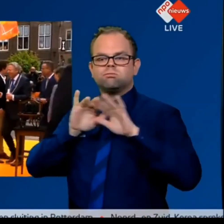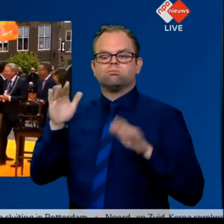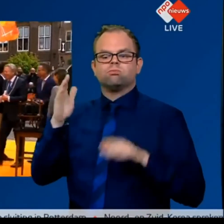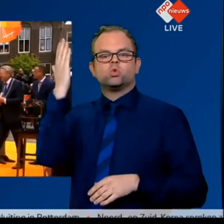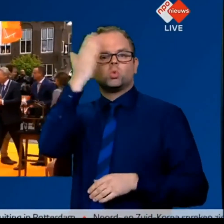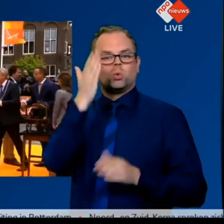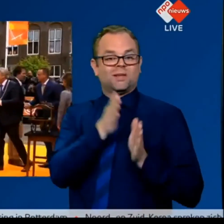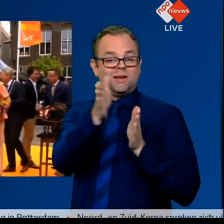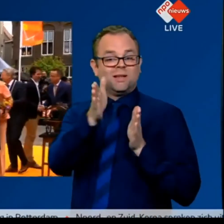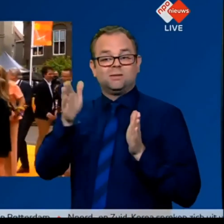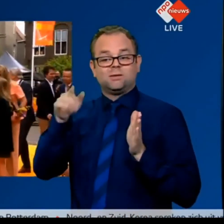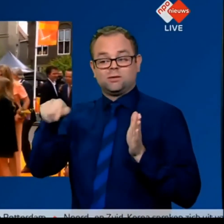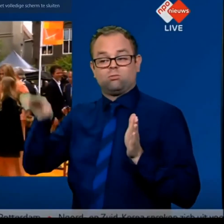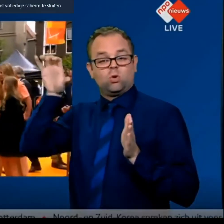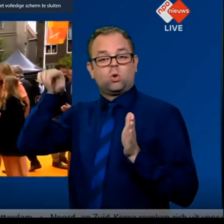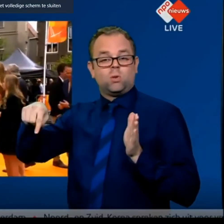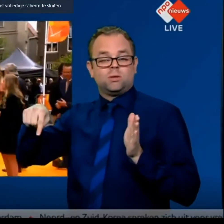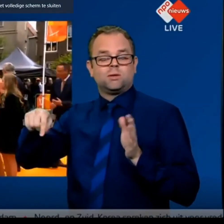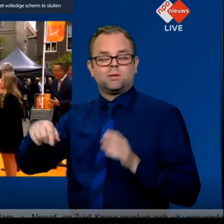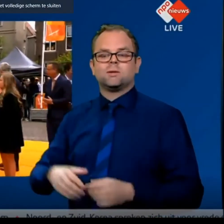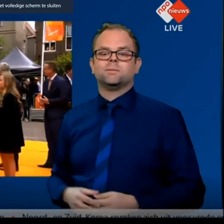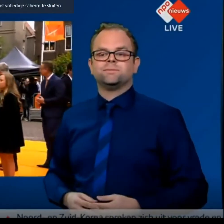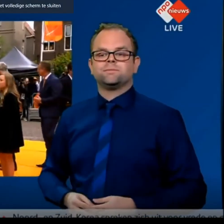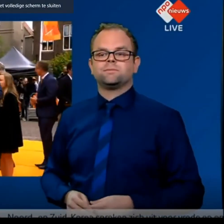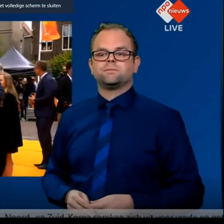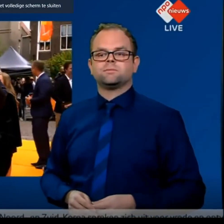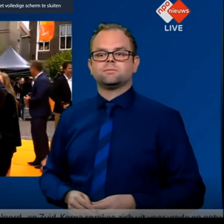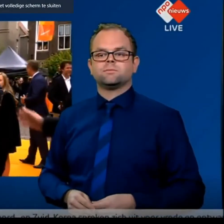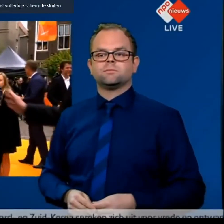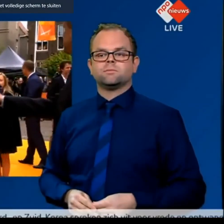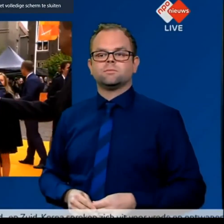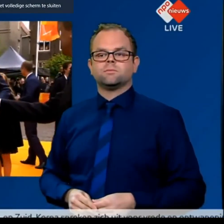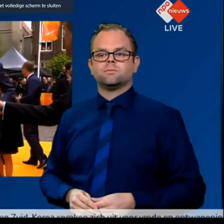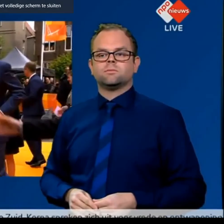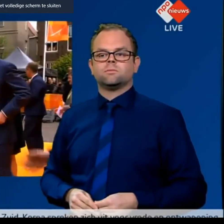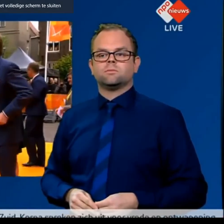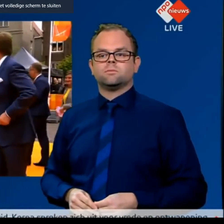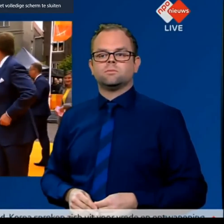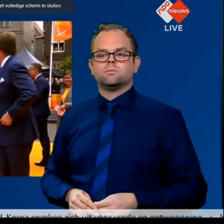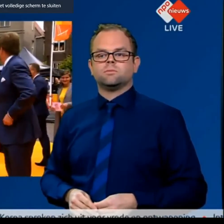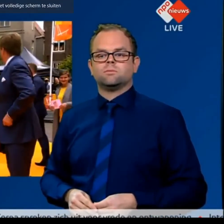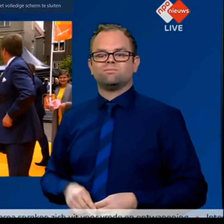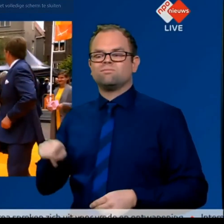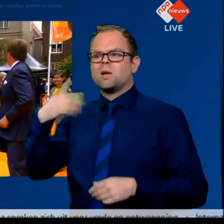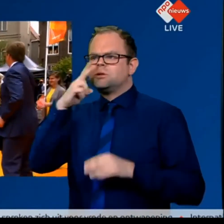Dat zijn al die studenten daar achter met die bordjes. Daar staan al die studierichtingen op. Ik vertellen bij elkaar dan 250.